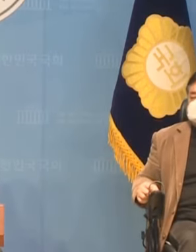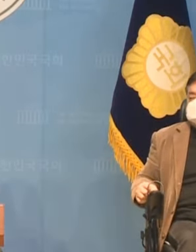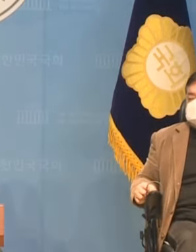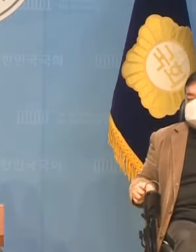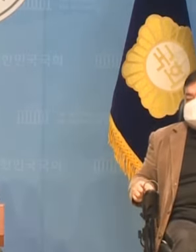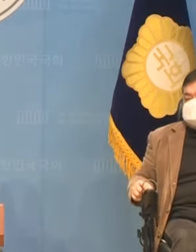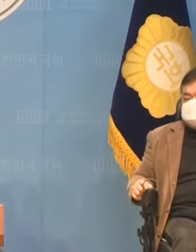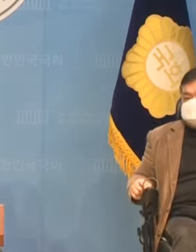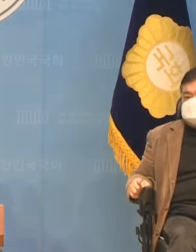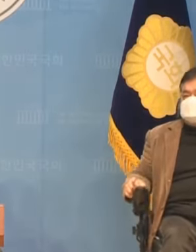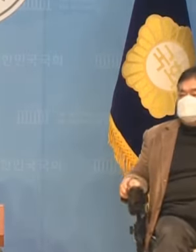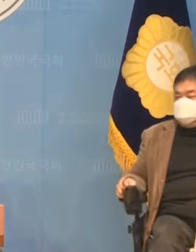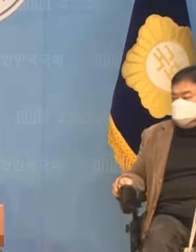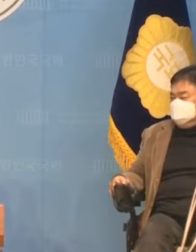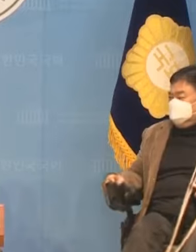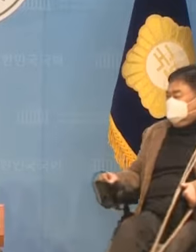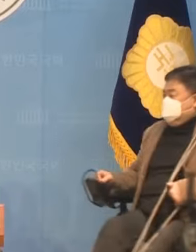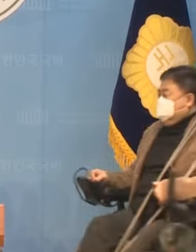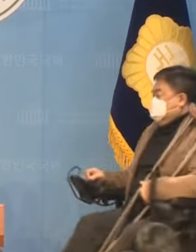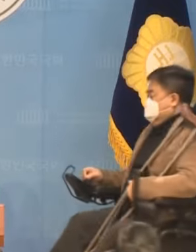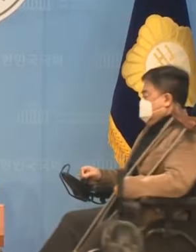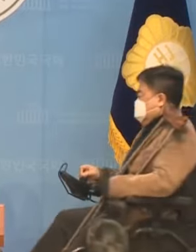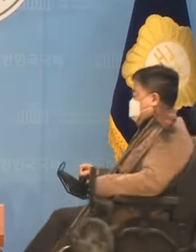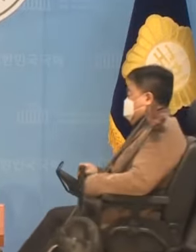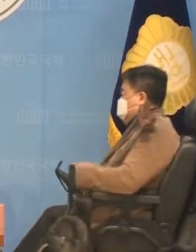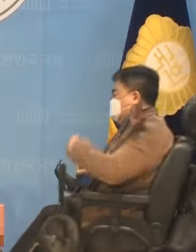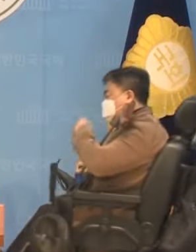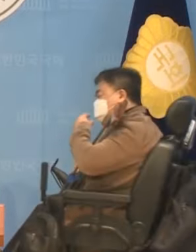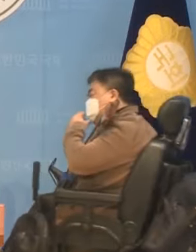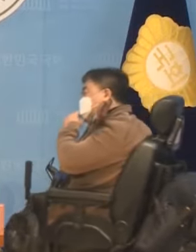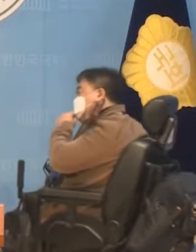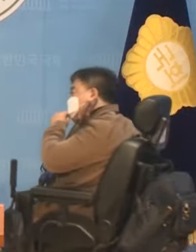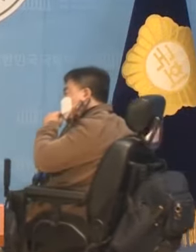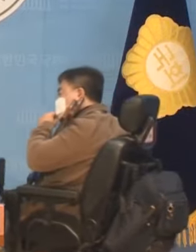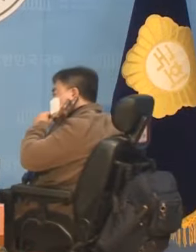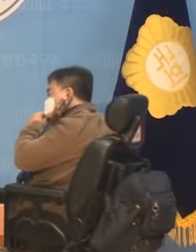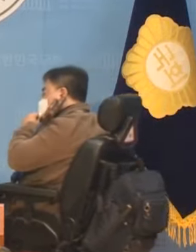궁금하신 사항은 밖에서 이야기 나누도록 하겠습니다 고맙습니다